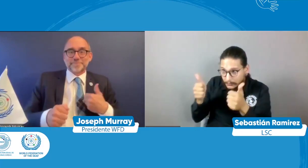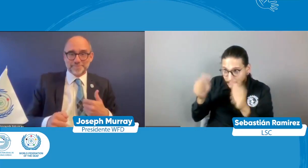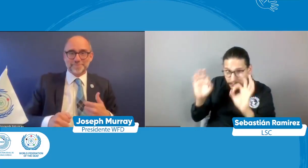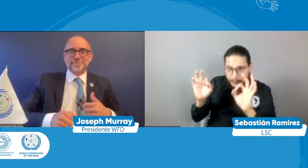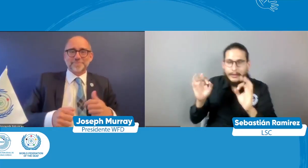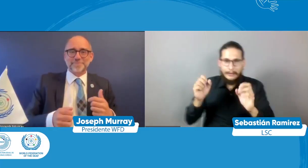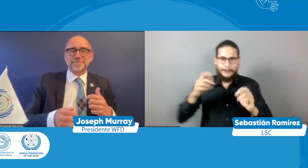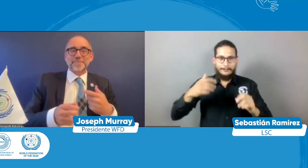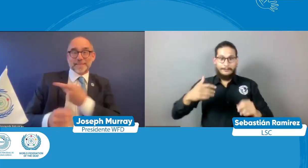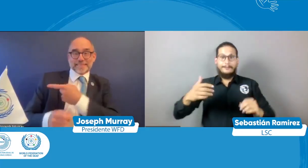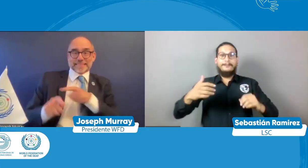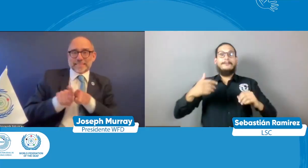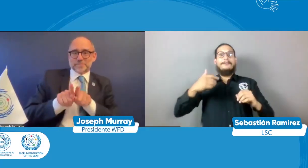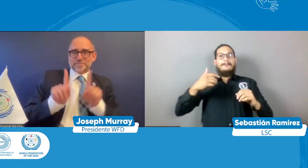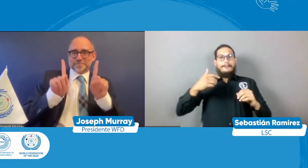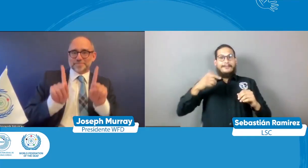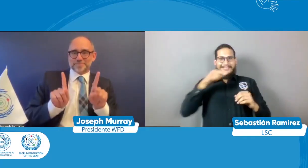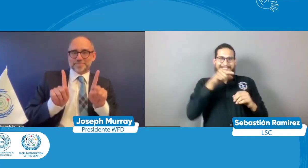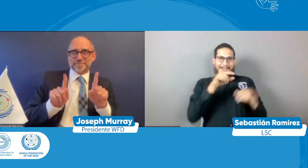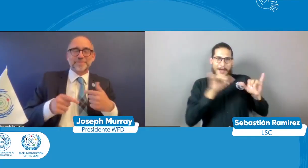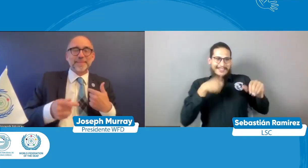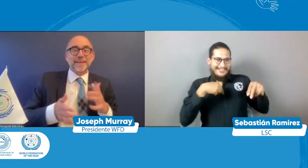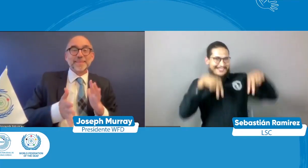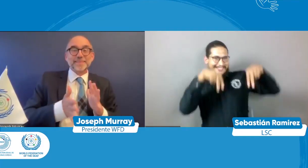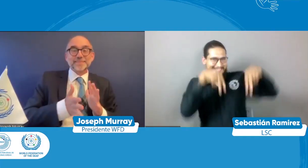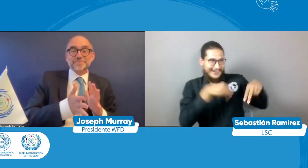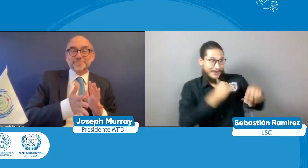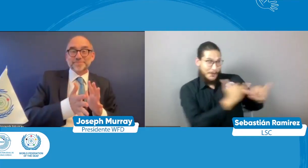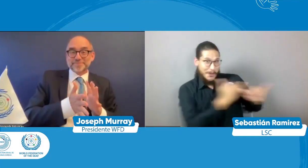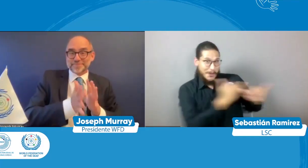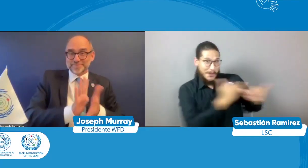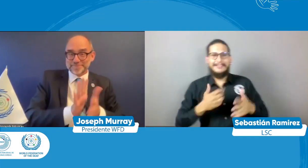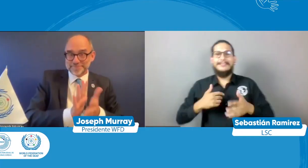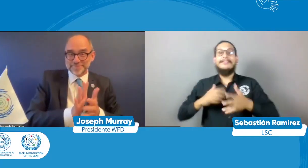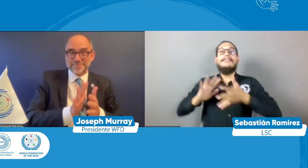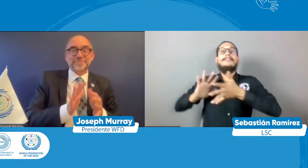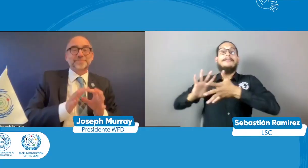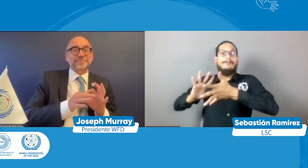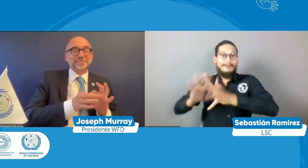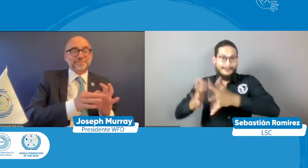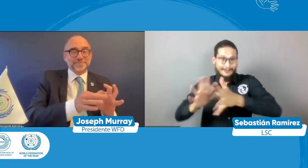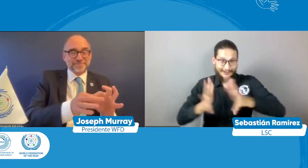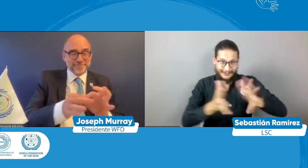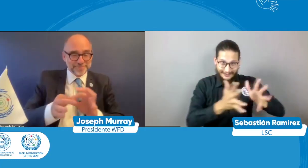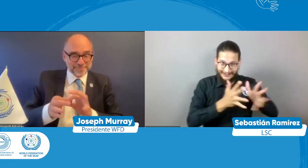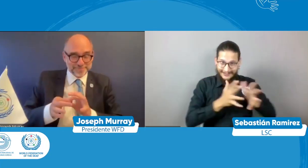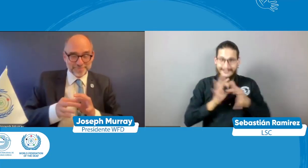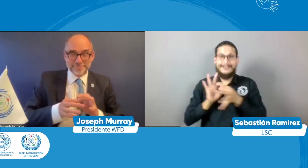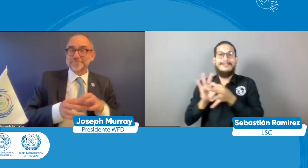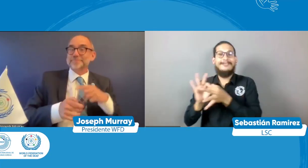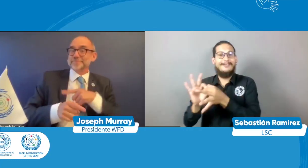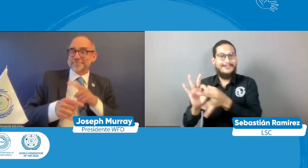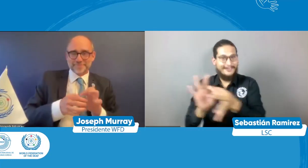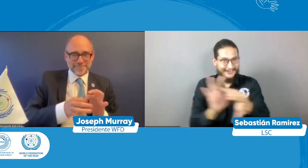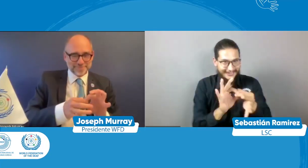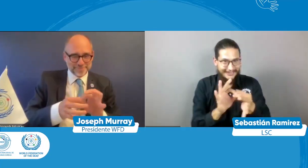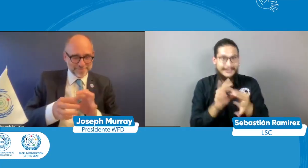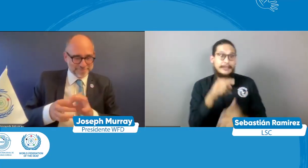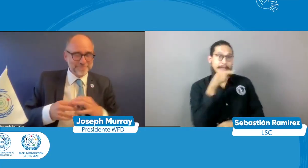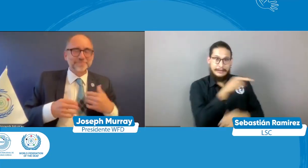un grupo significaba las personas y esta persona hacía como que ok, ok, ok a ver vamos a hacerlo de nuevo lengua de señas unidad